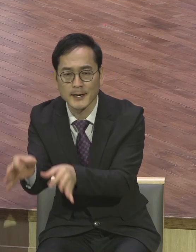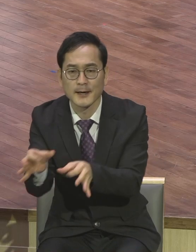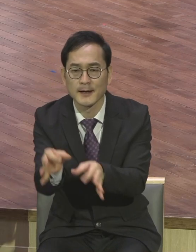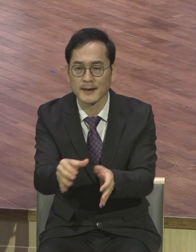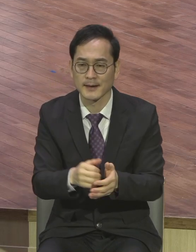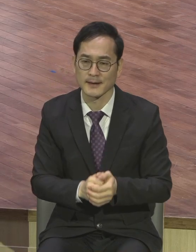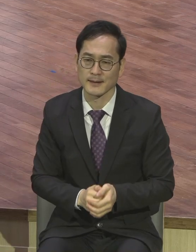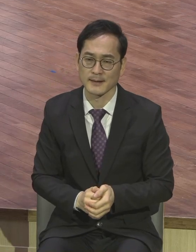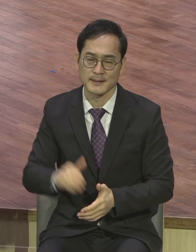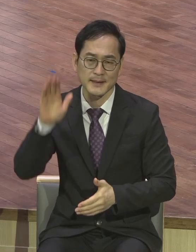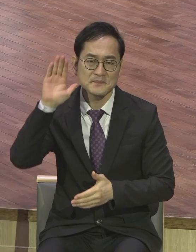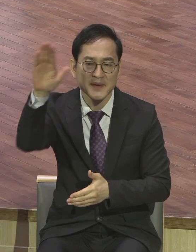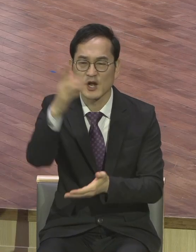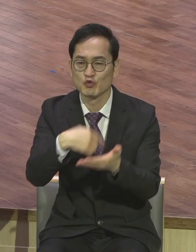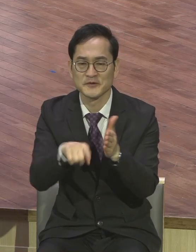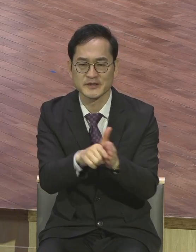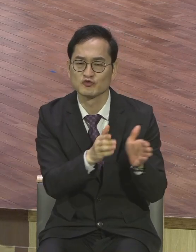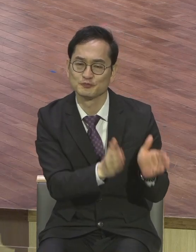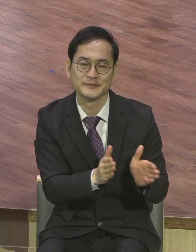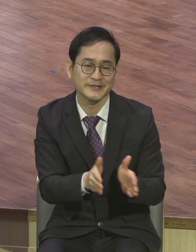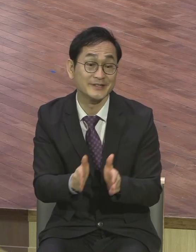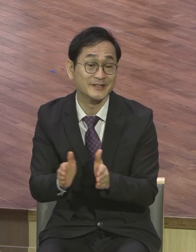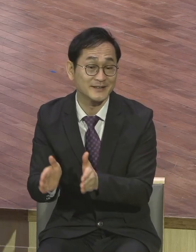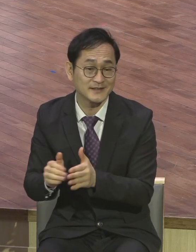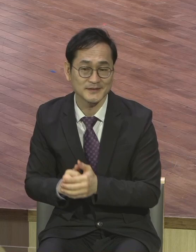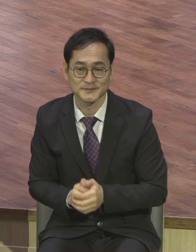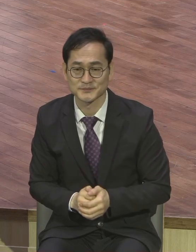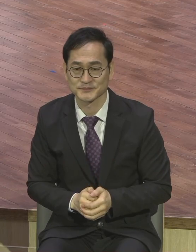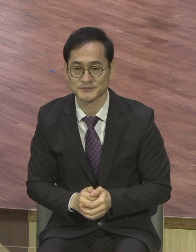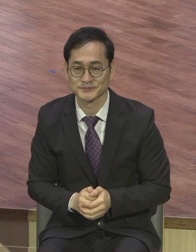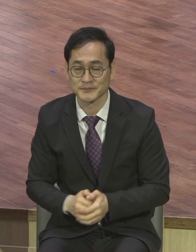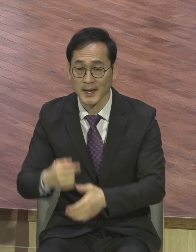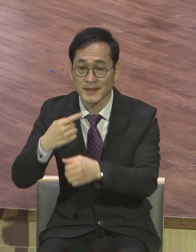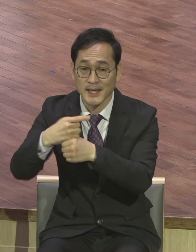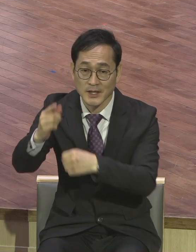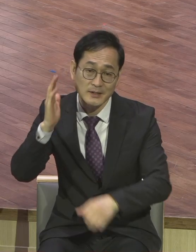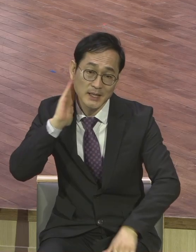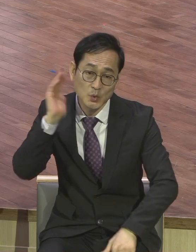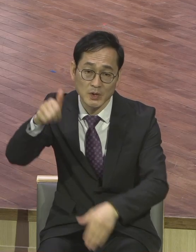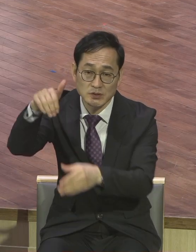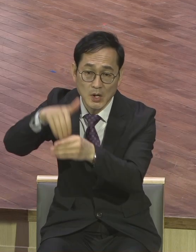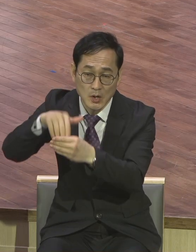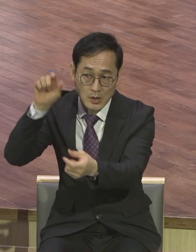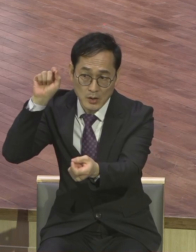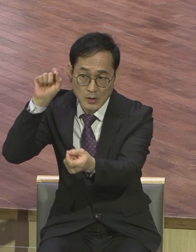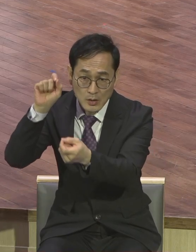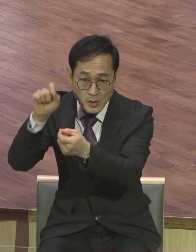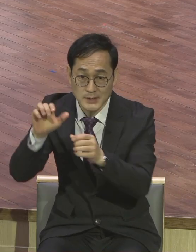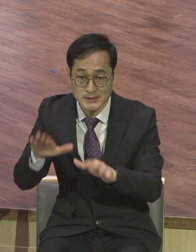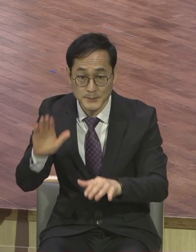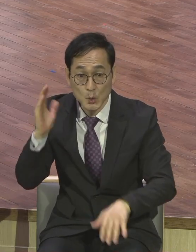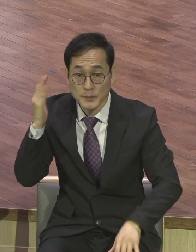곤두세우고 있습니다. 요즘 내년 대통령 선거를 앞두고 가장 큰 이슈가 뭐냐.